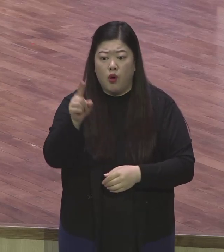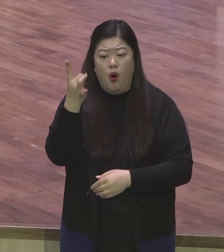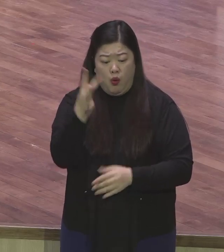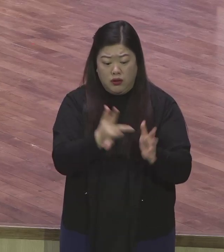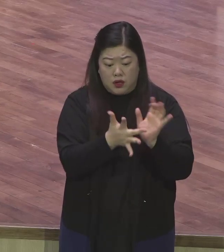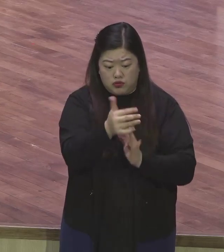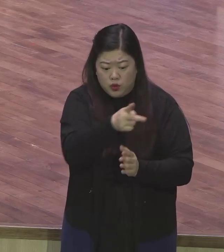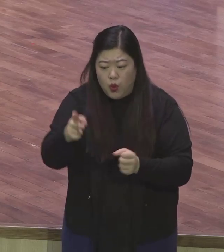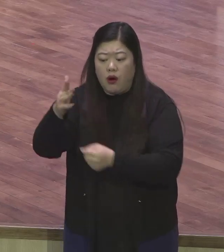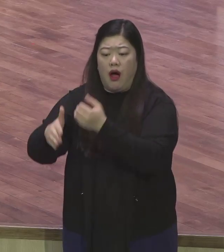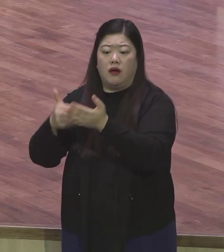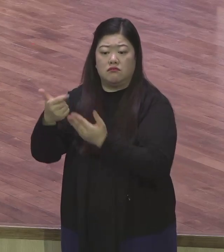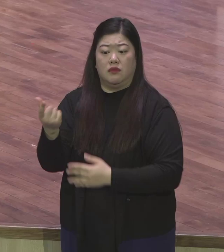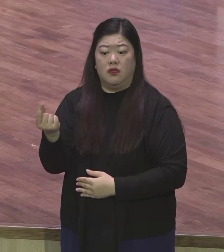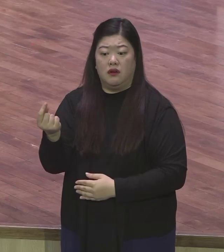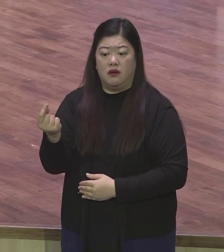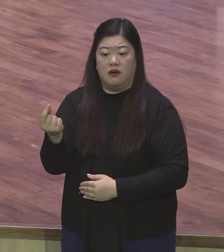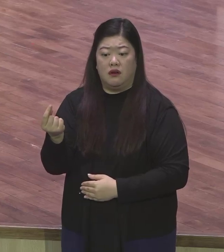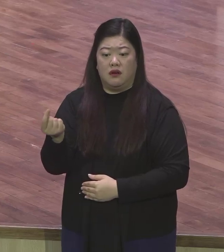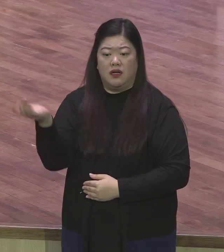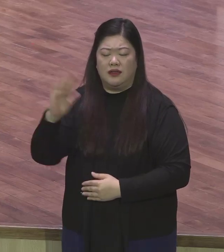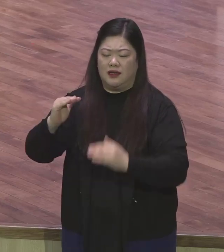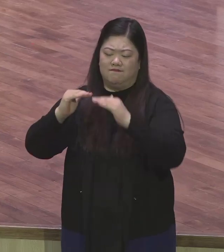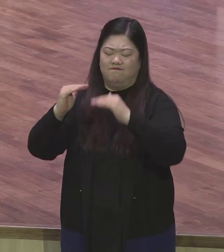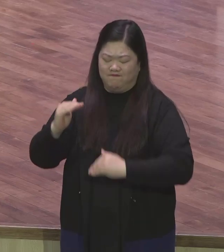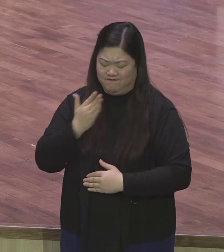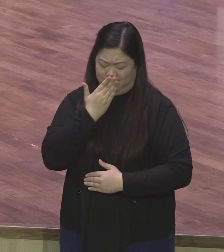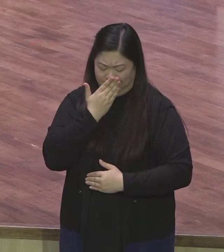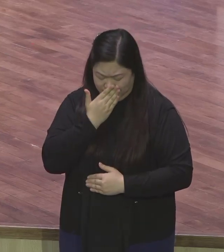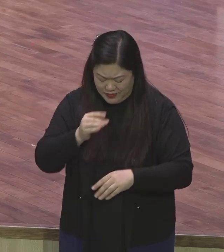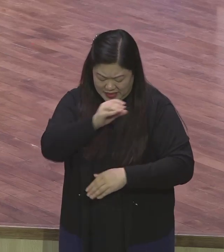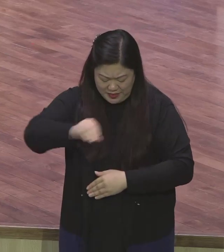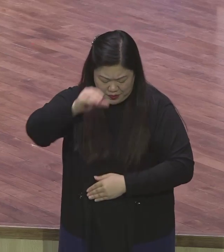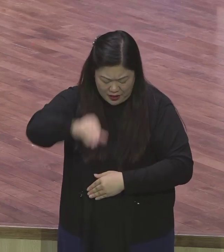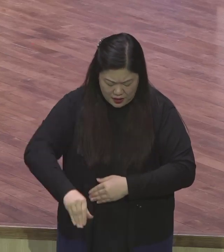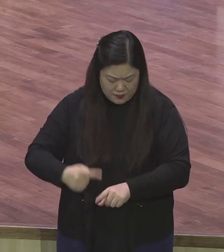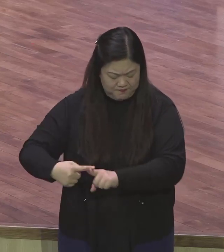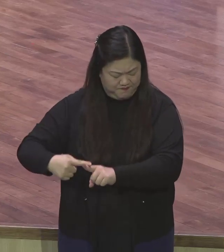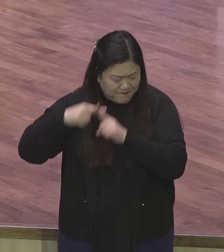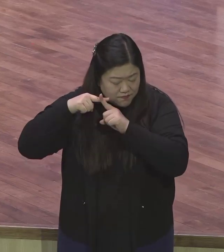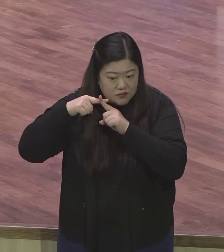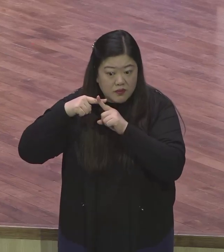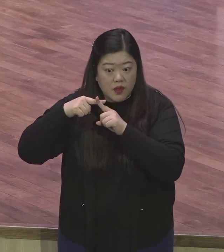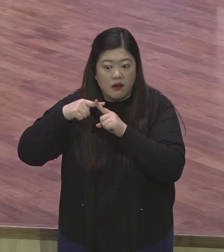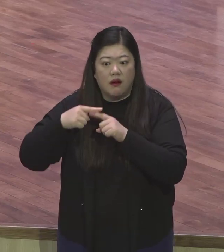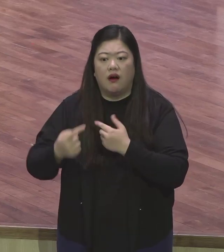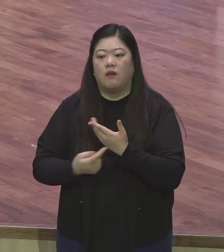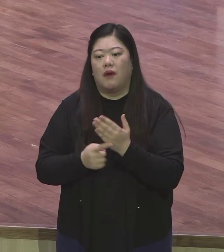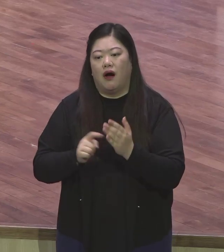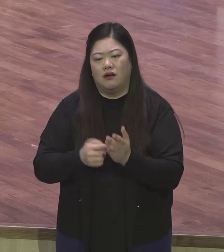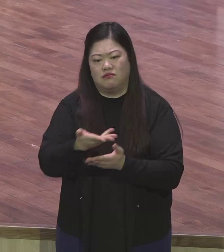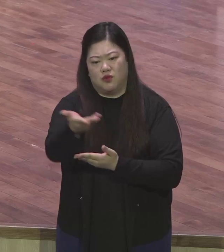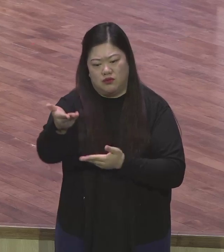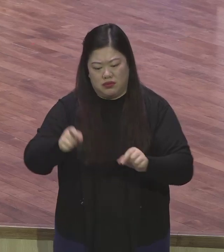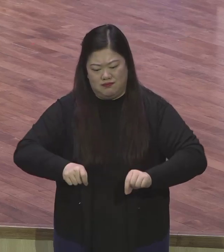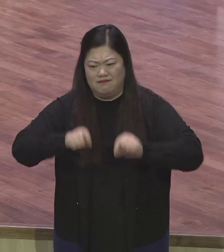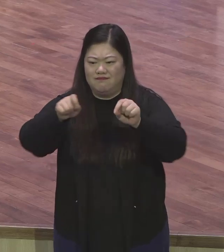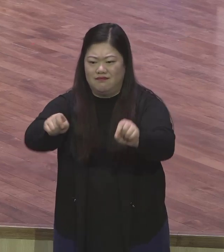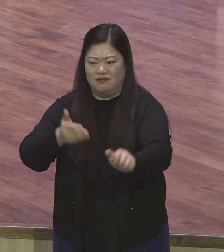말이에요 죽기까지 나다주신 예수 그리스도의 마음을 본받아라 원래 예수 그리스도의 근본은